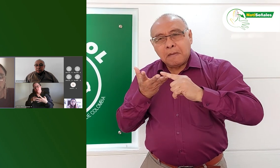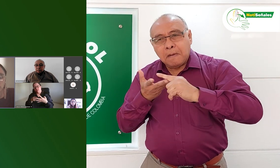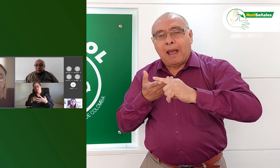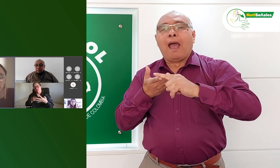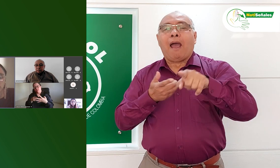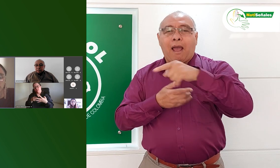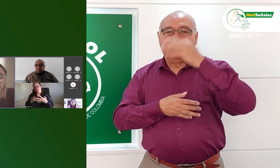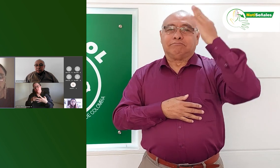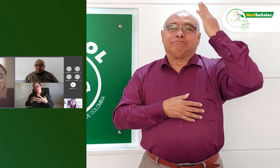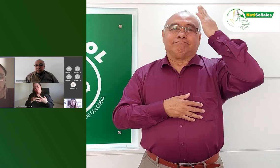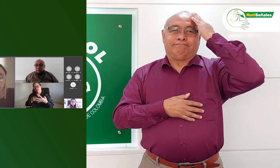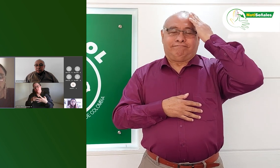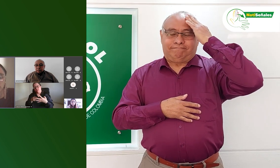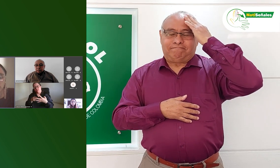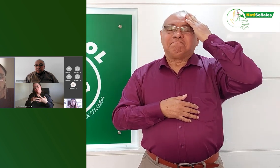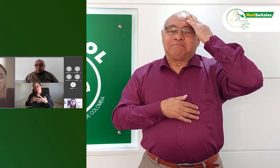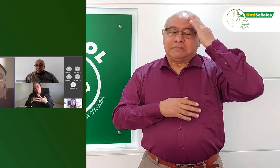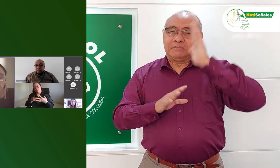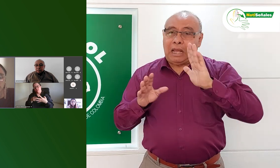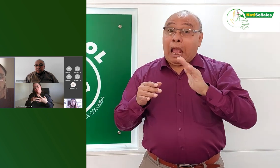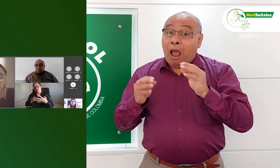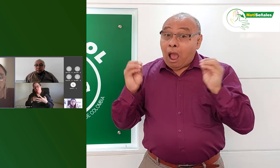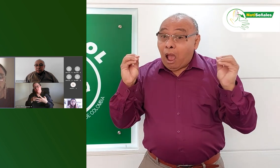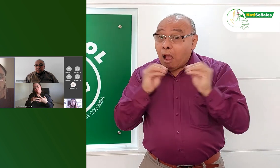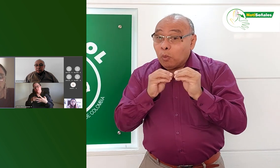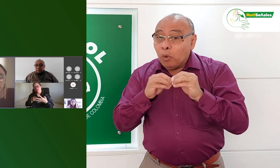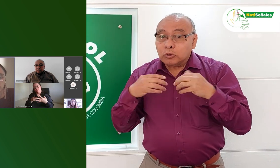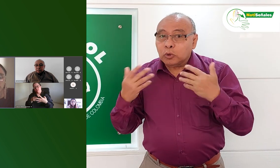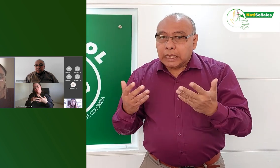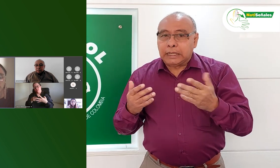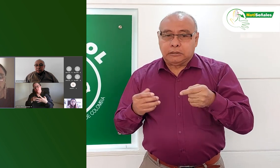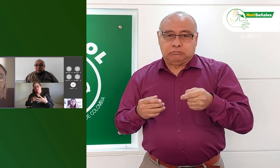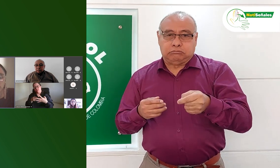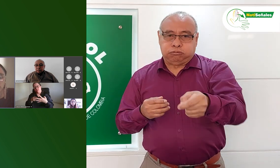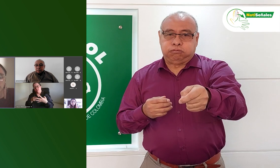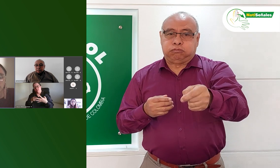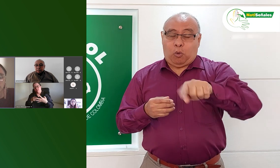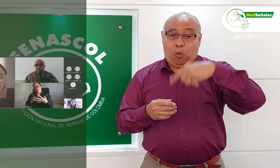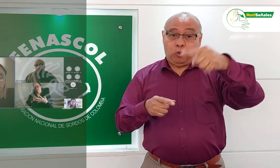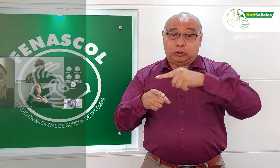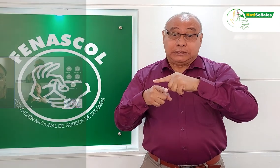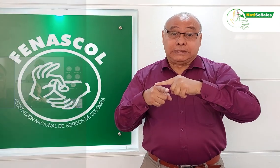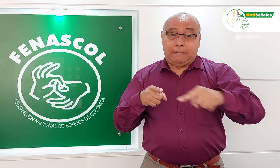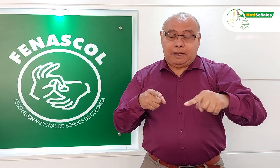estuvieran enterados y se llevó al acuerdo que la siguiente semana nos sentaremos en una reunión